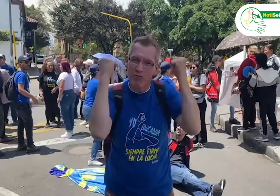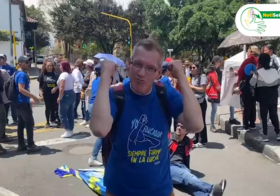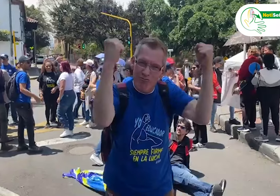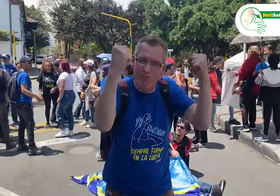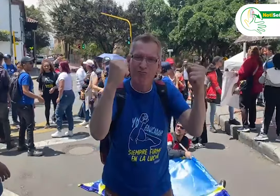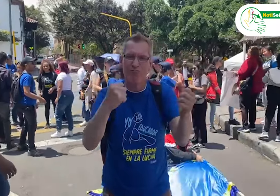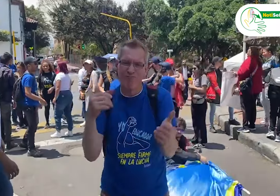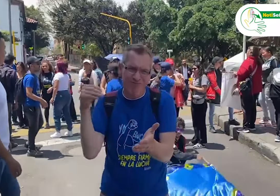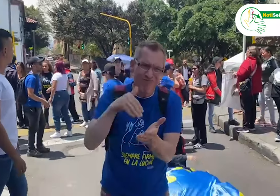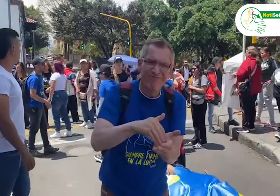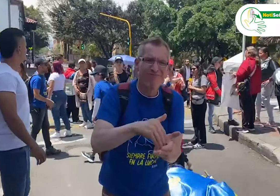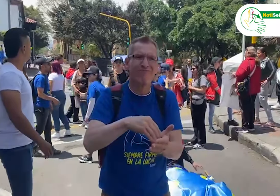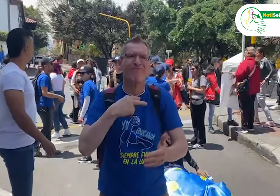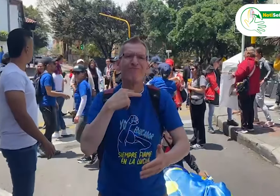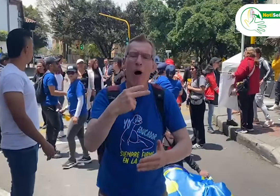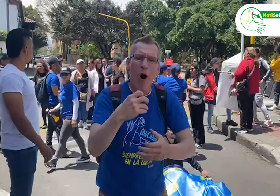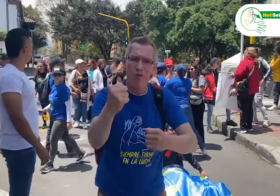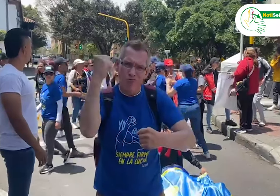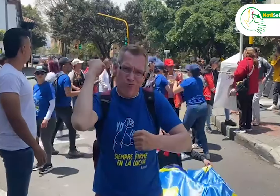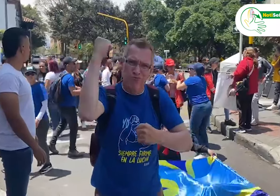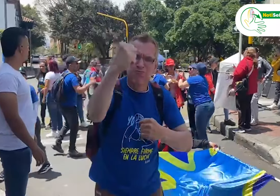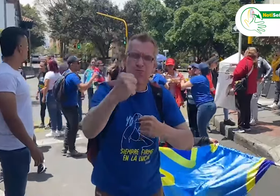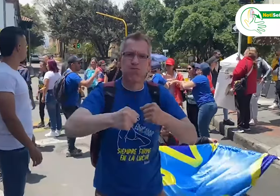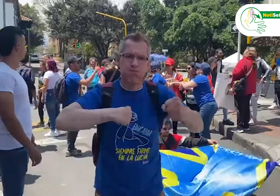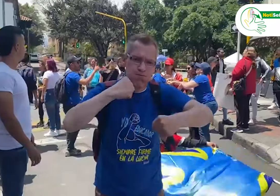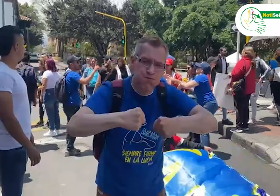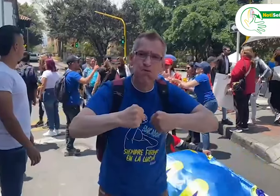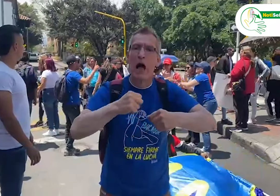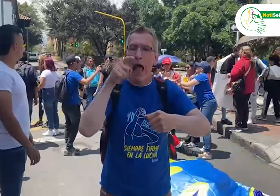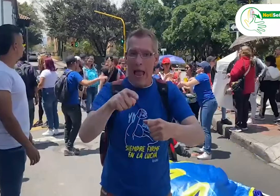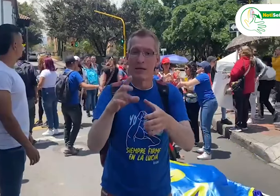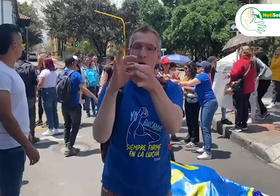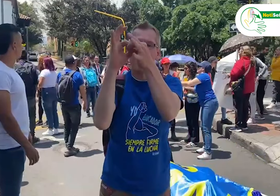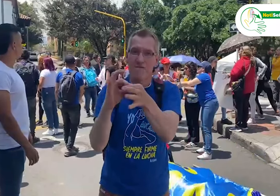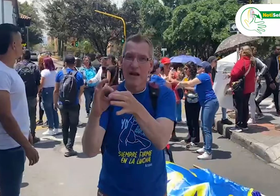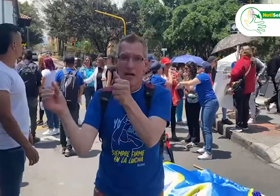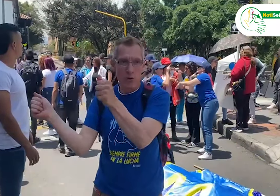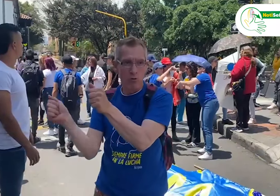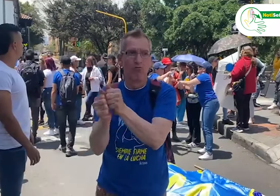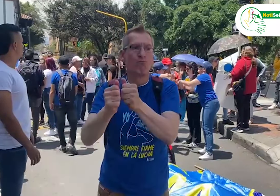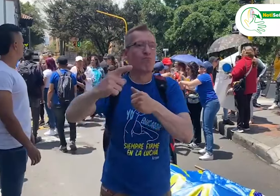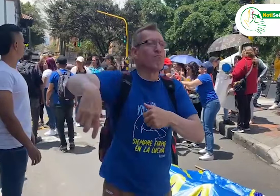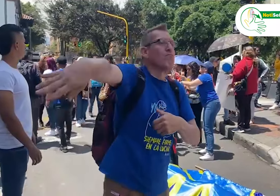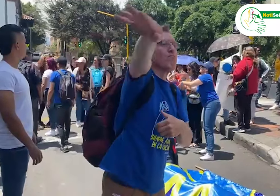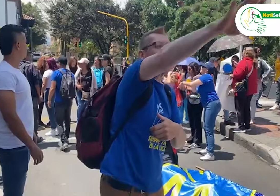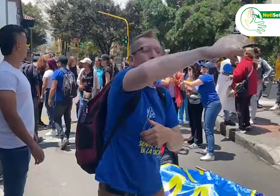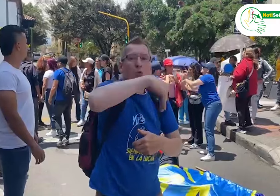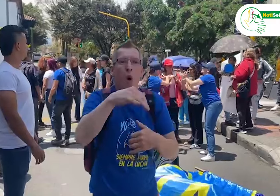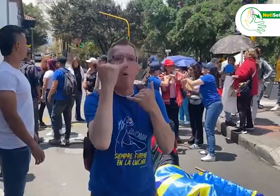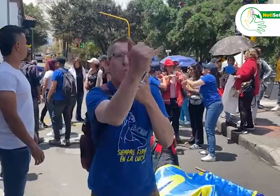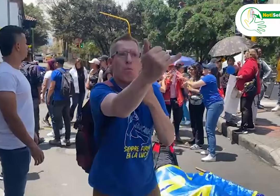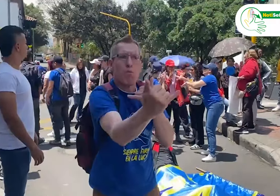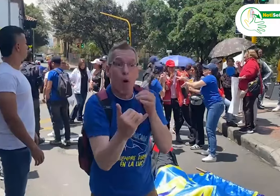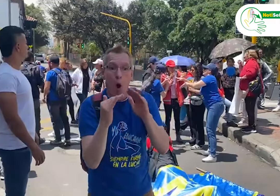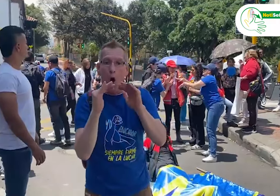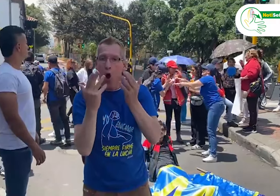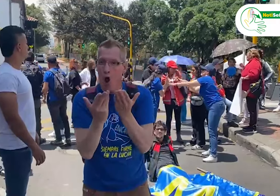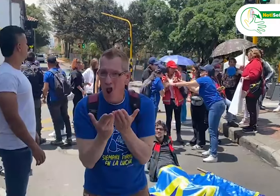una postura firme y levantar la voz. De ahí que como FENASCOL nos unimos a todas las personas que se encuentran